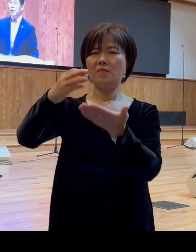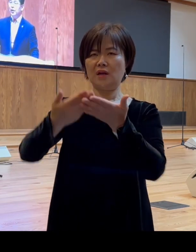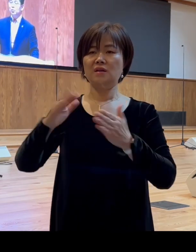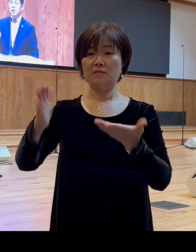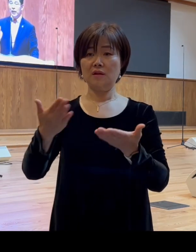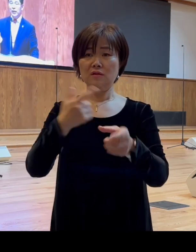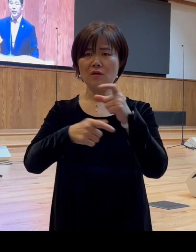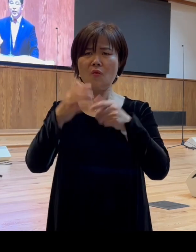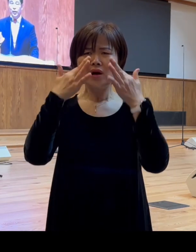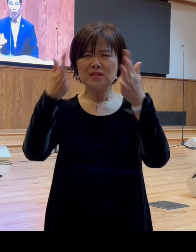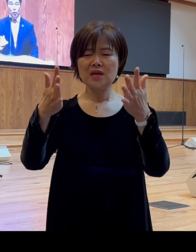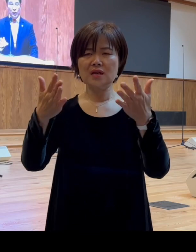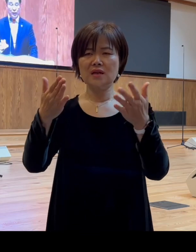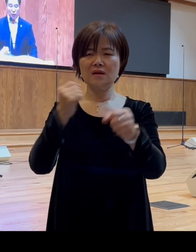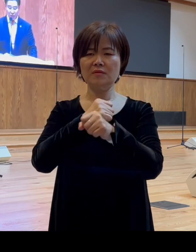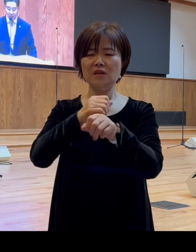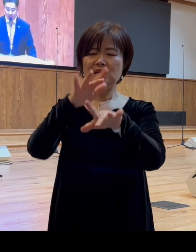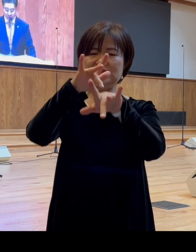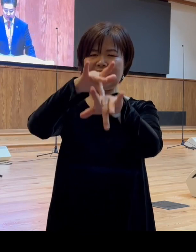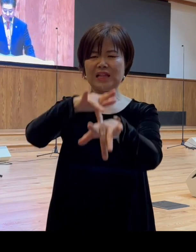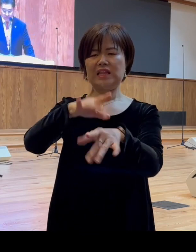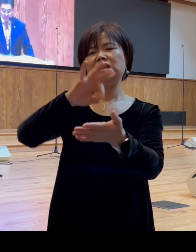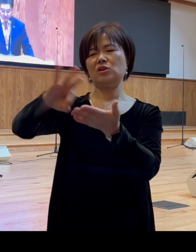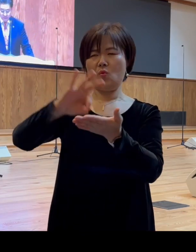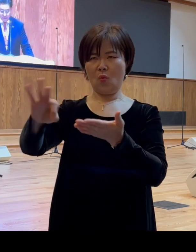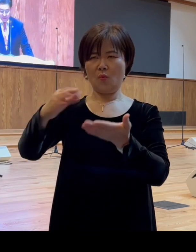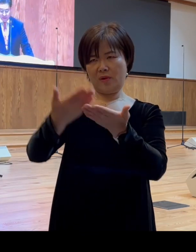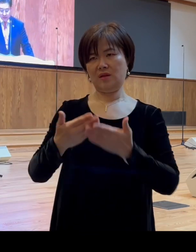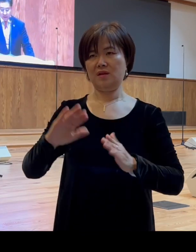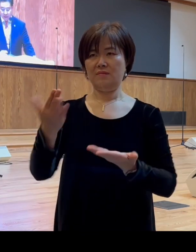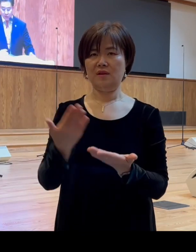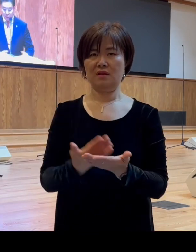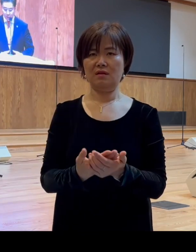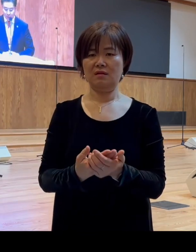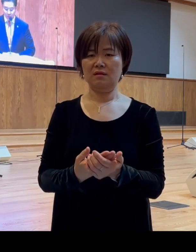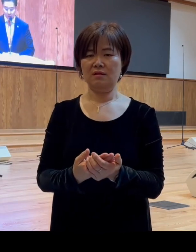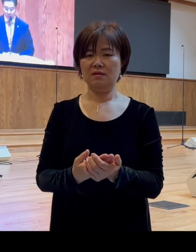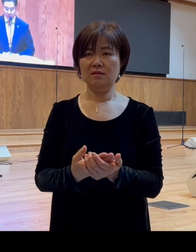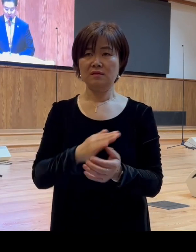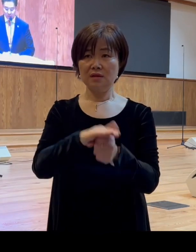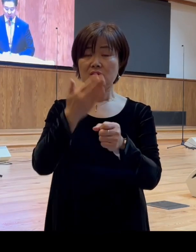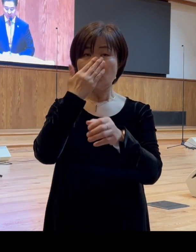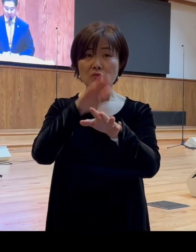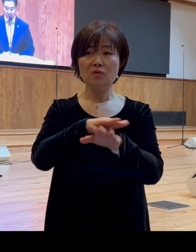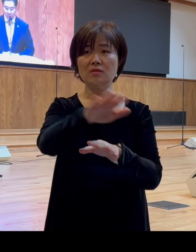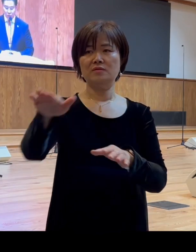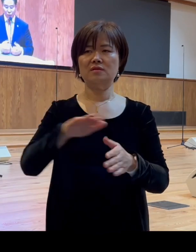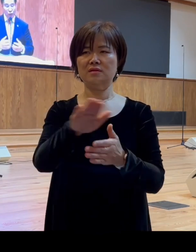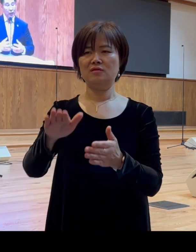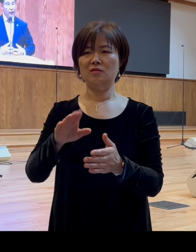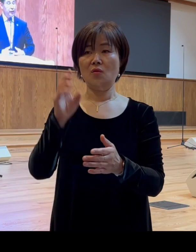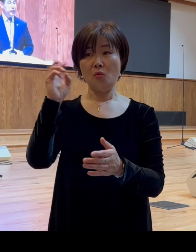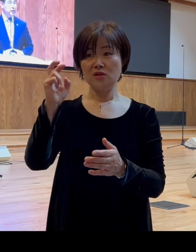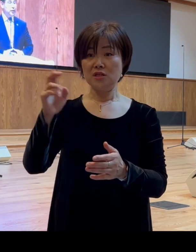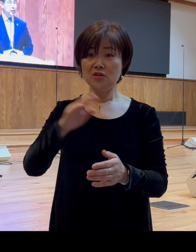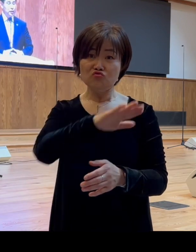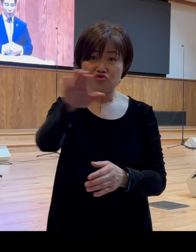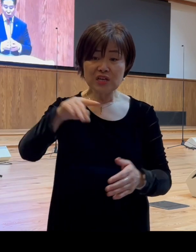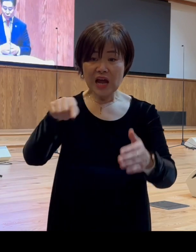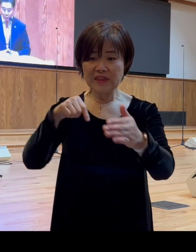사단에게 이용당한 것입니다 사랑하는 성도 여러분 혹시 우리 한 해 그런 소동에